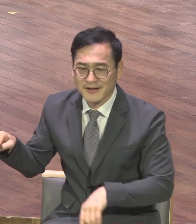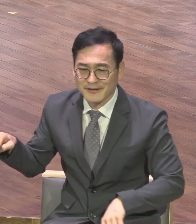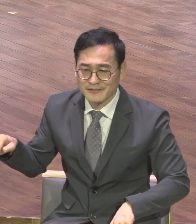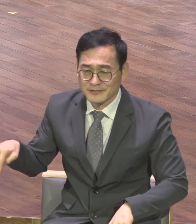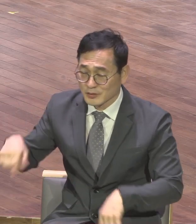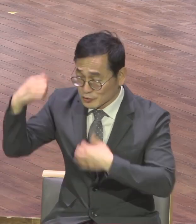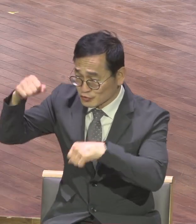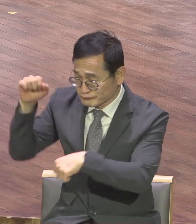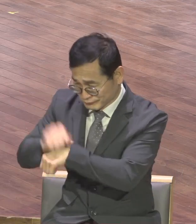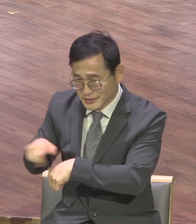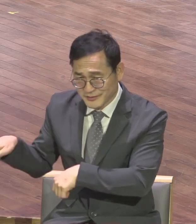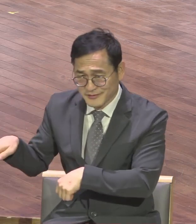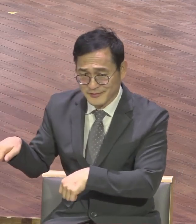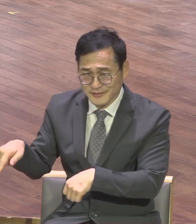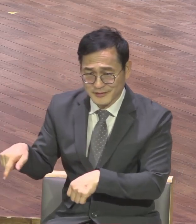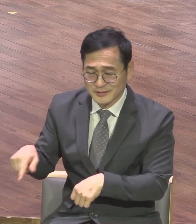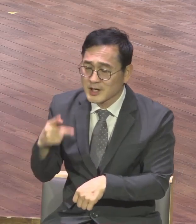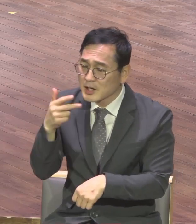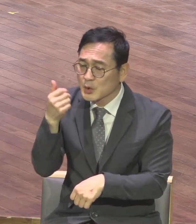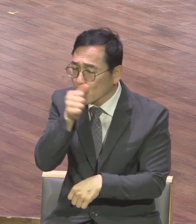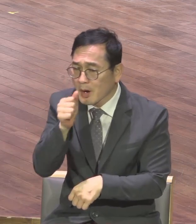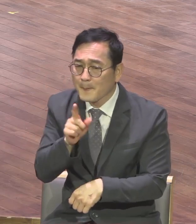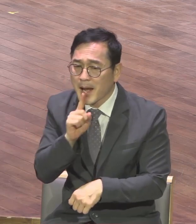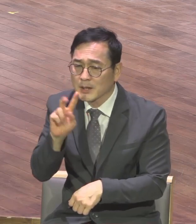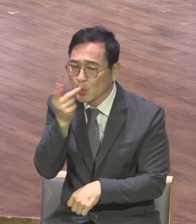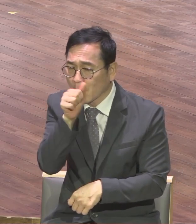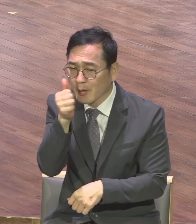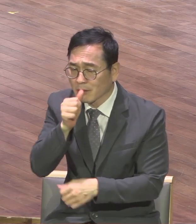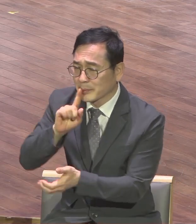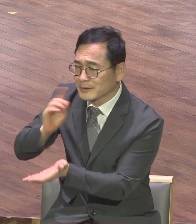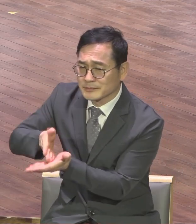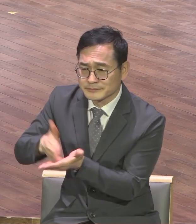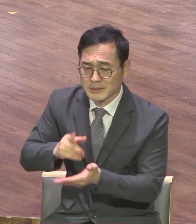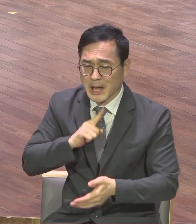뭐 뻐까 뻐까 그냥 뻐까한 것만 남았어